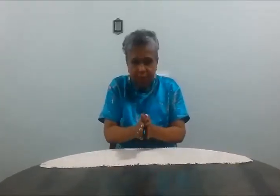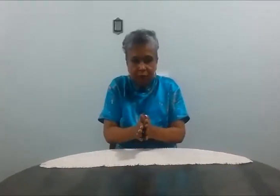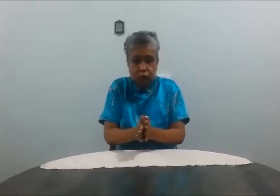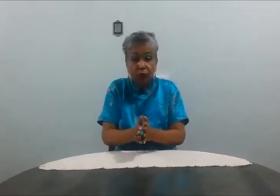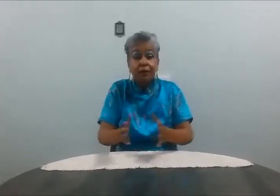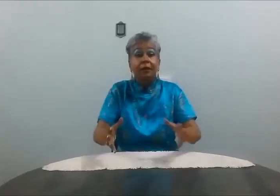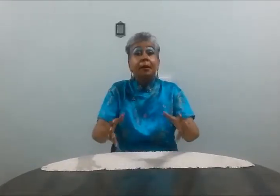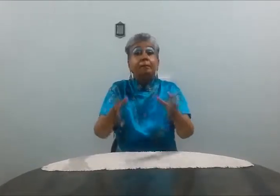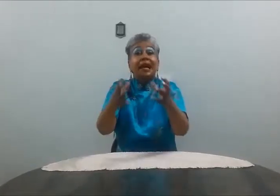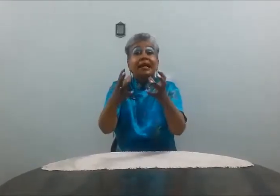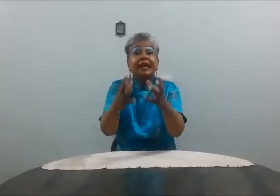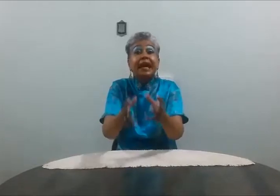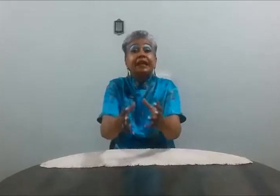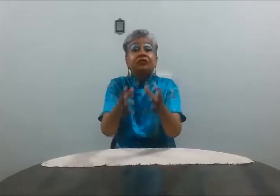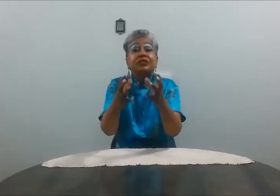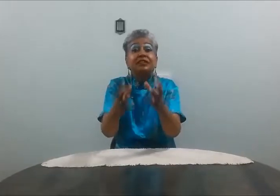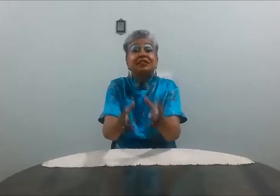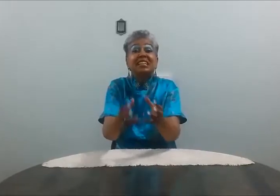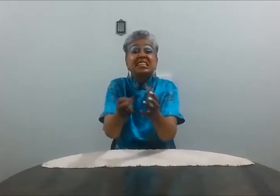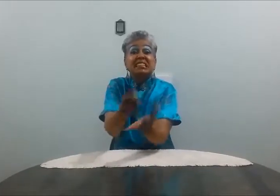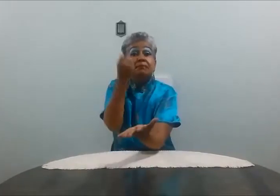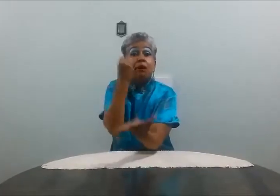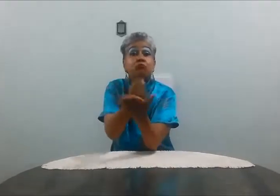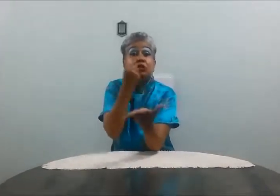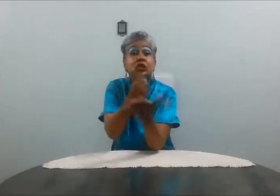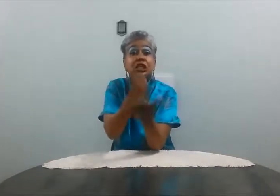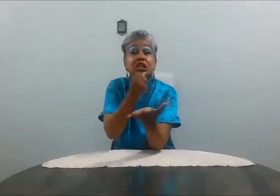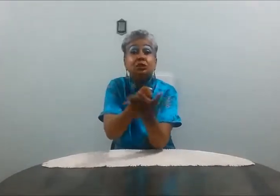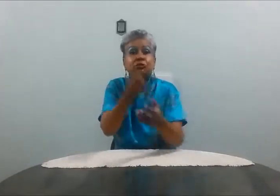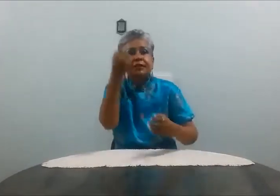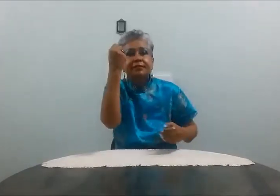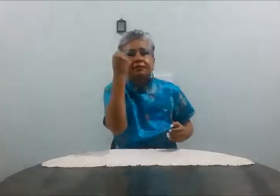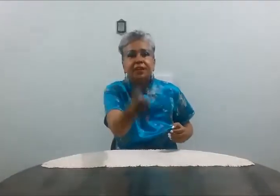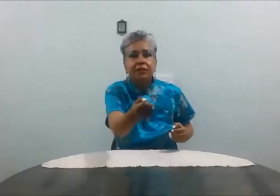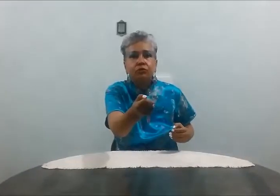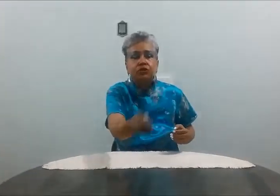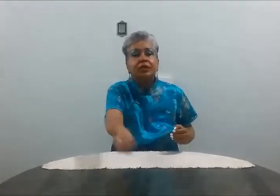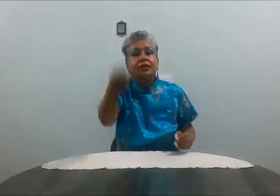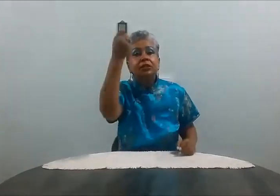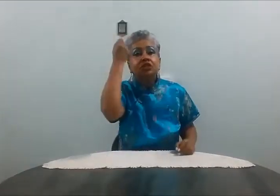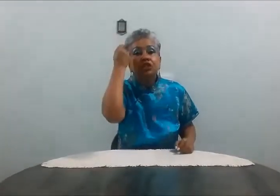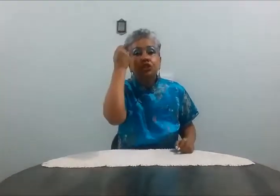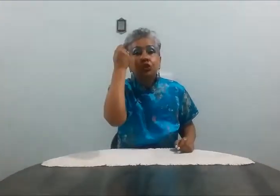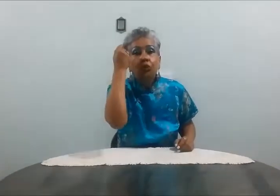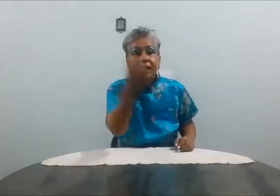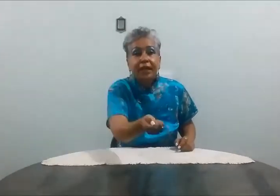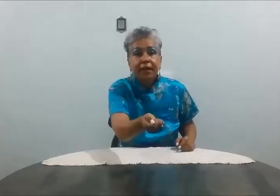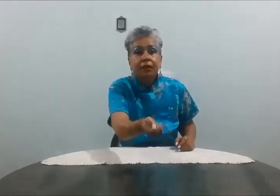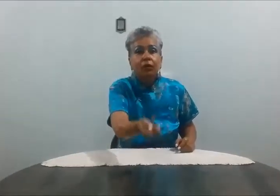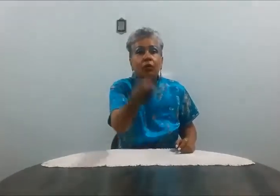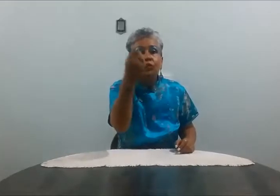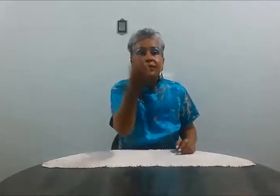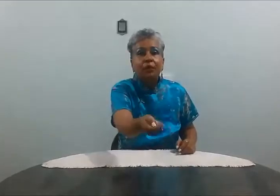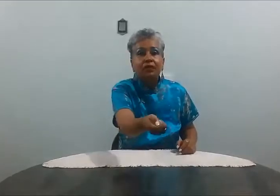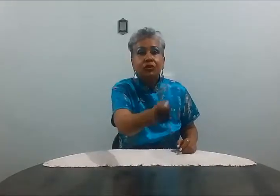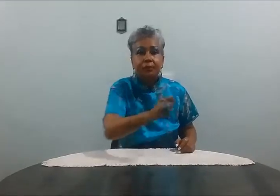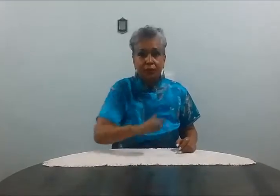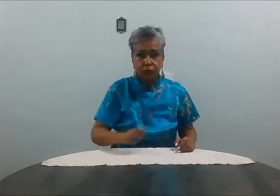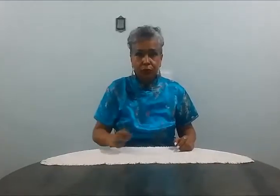tô amando, pra que que você vai deixar esse maldito desse vírus destruir o seu relacionamento,